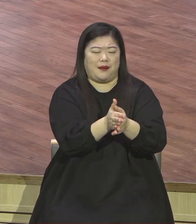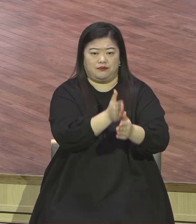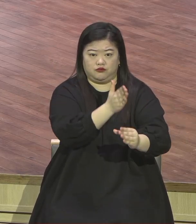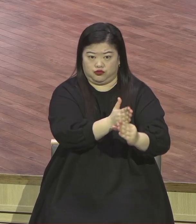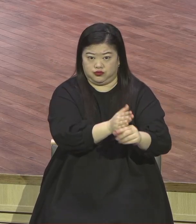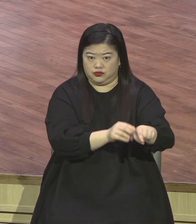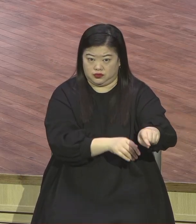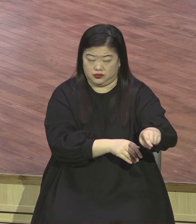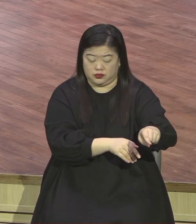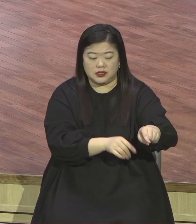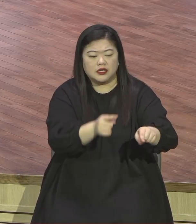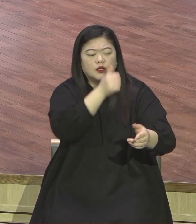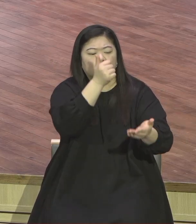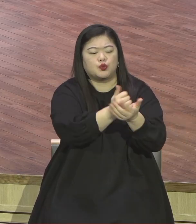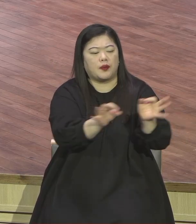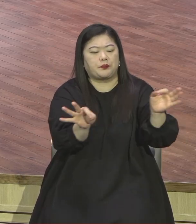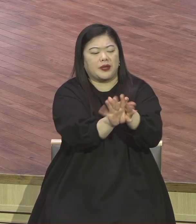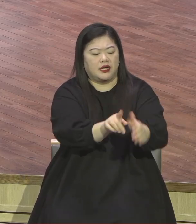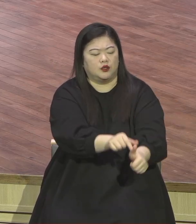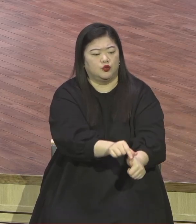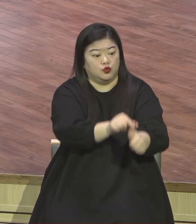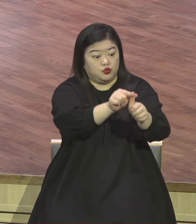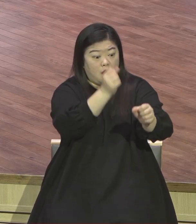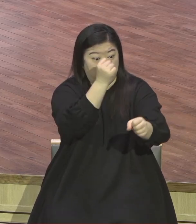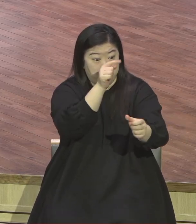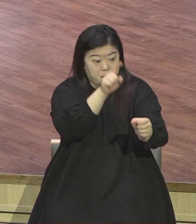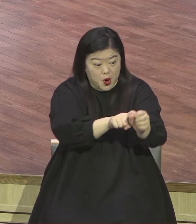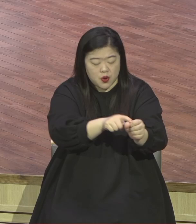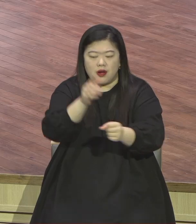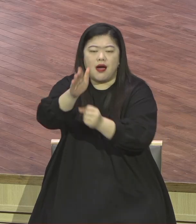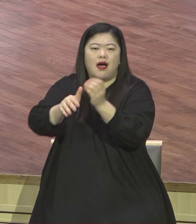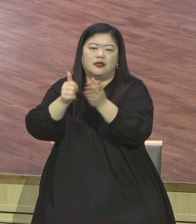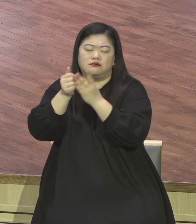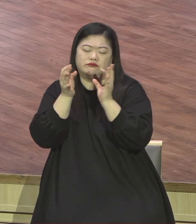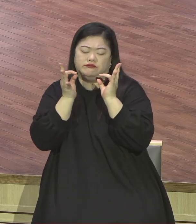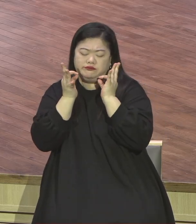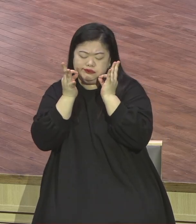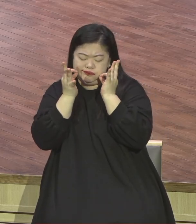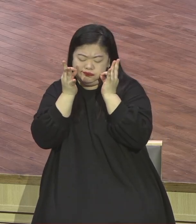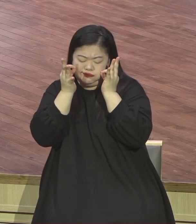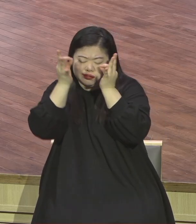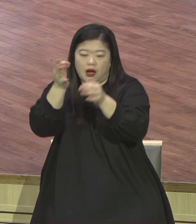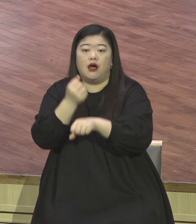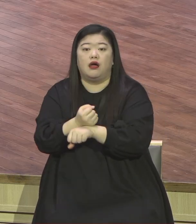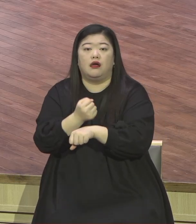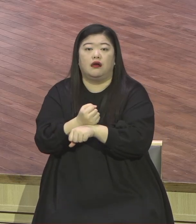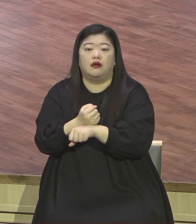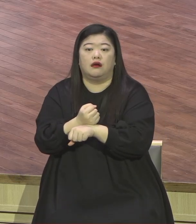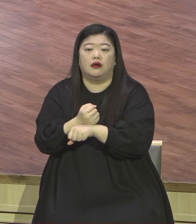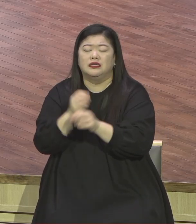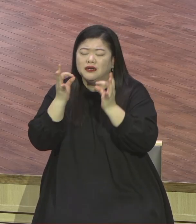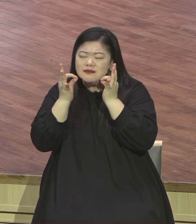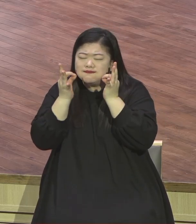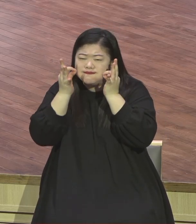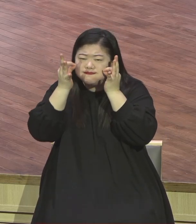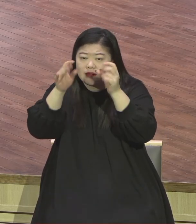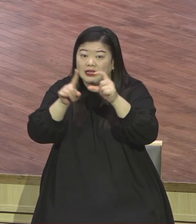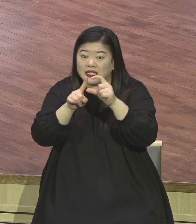하나님의 열심이를 이루기 때문에 하나님의 열심이 열심이 열심이 희불의 말로 키노아트 그러면